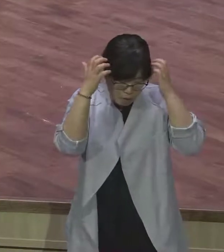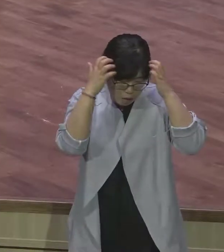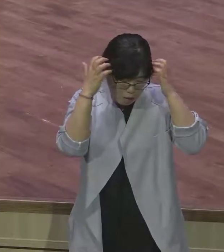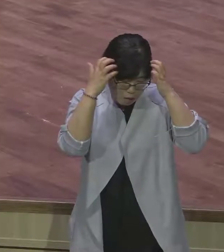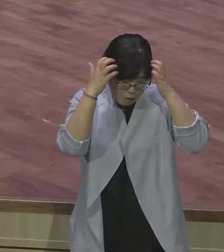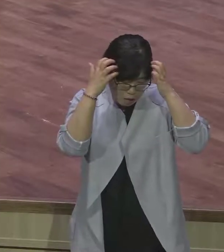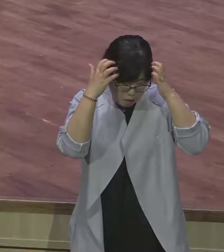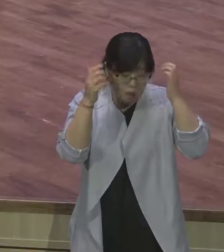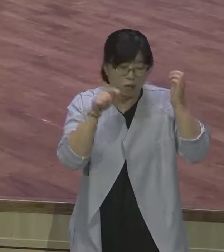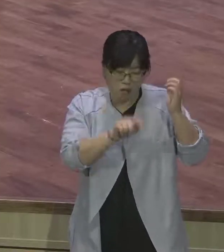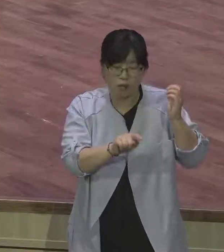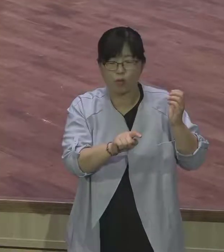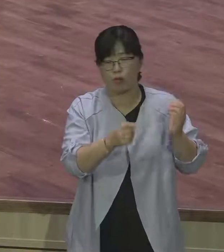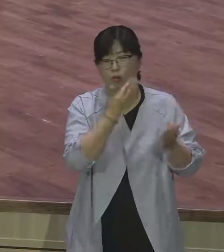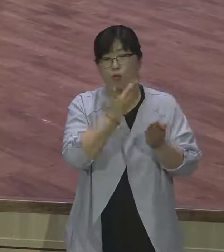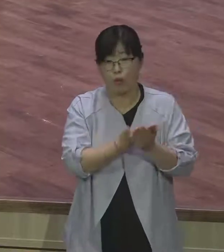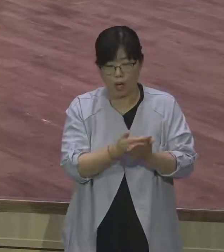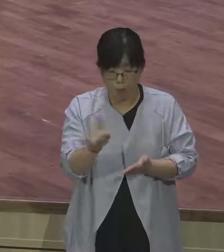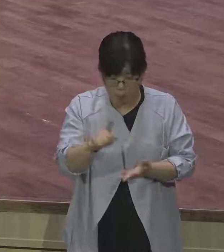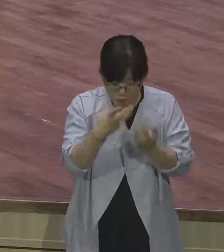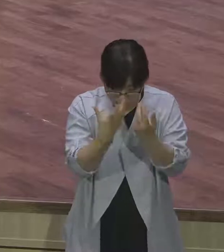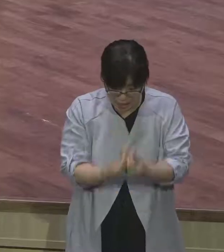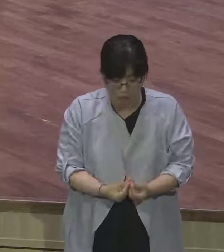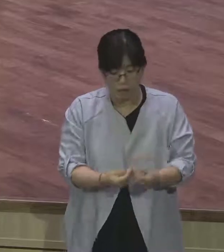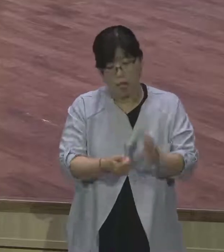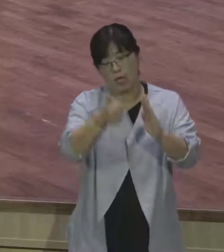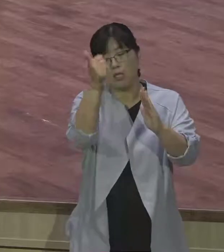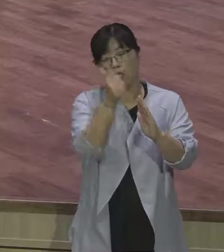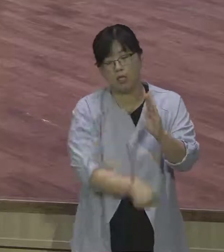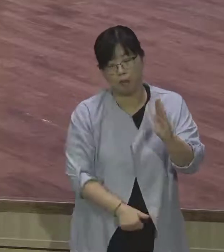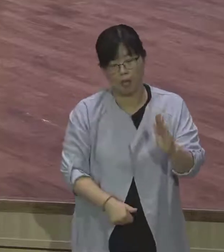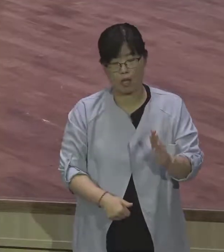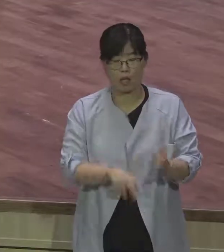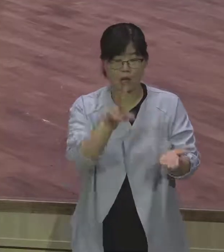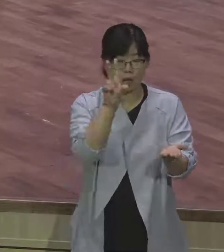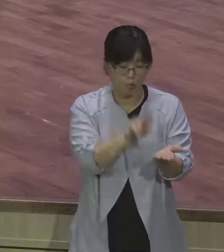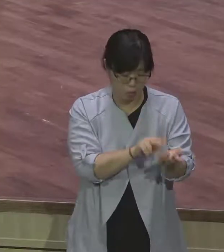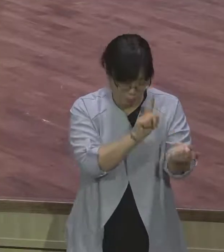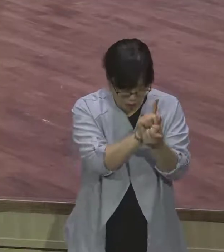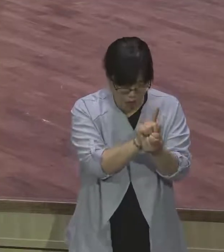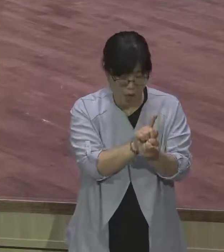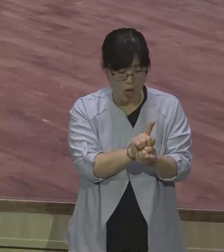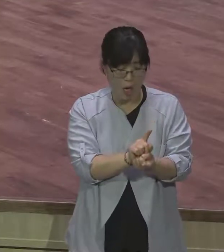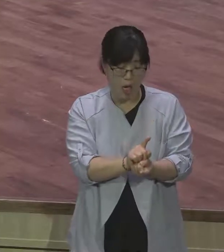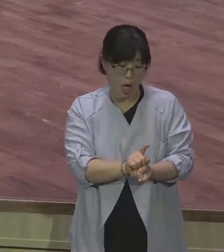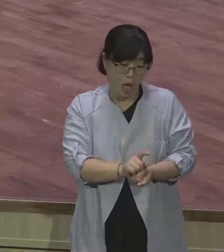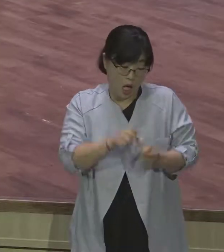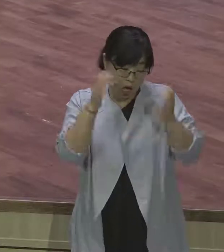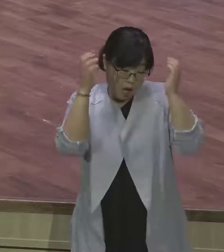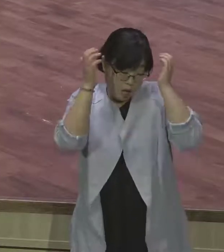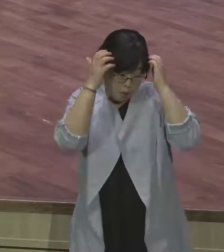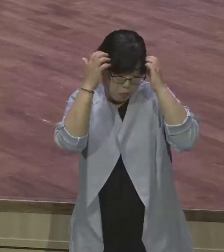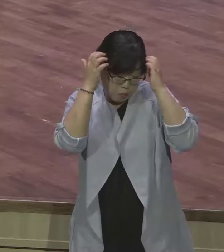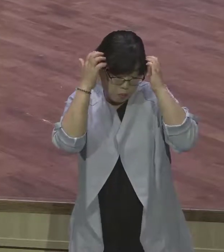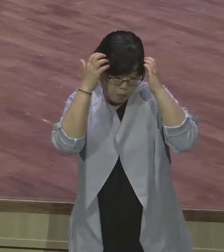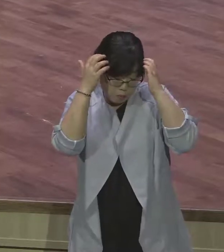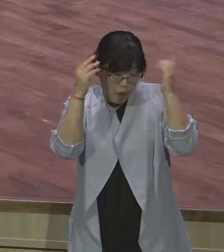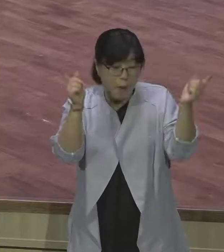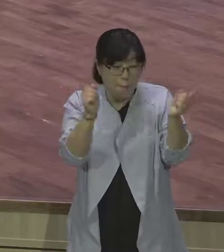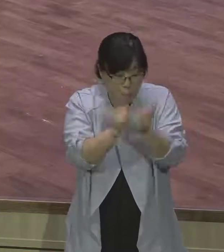실패가 왔을 때, 아픔이 왔을 때 하나님의 언약을 성취하는 삶으로 사람이 변화돼요. 전혀 기도